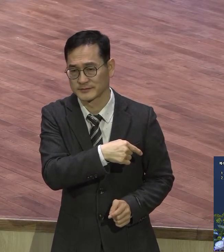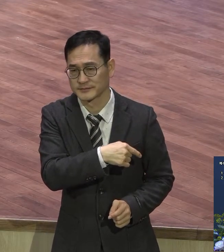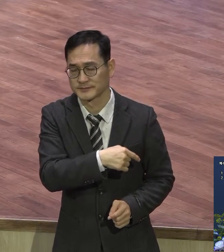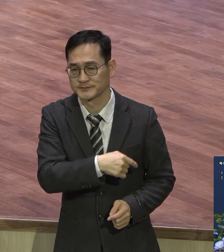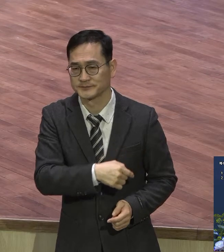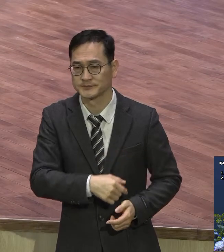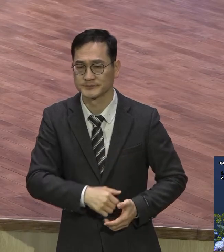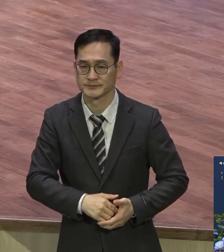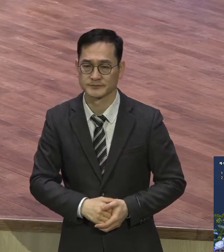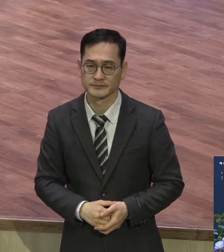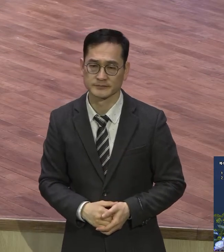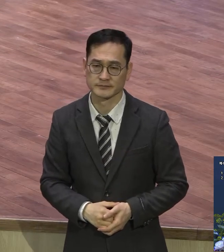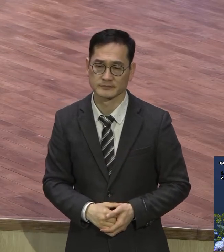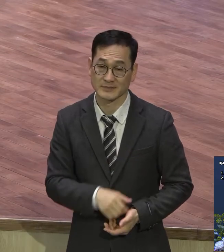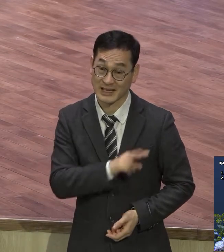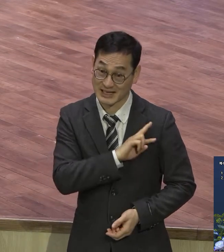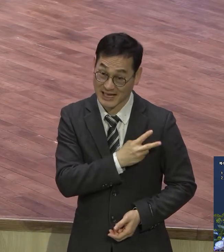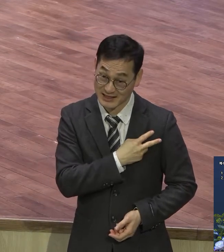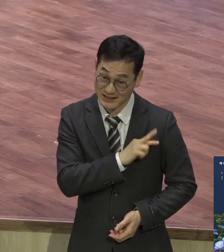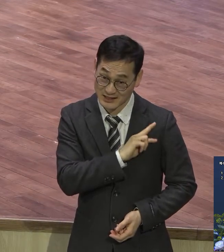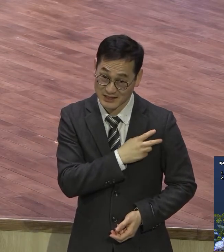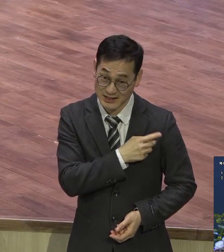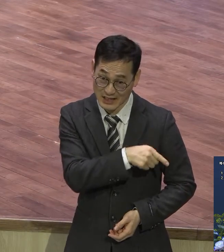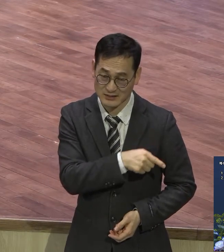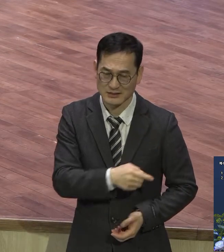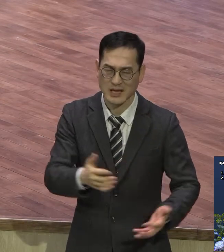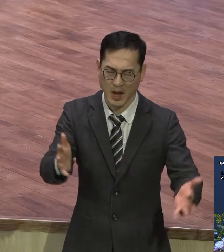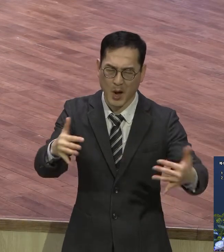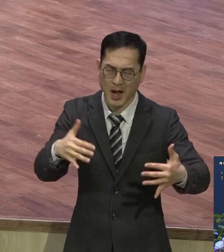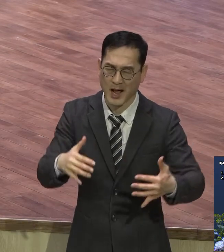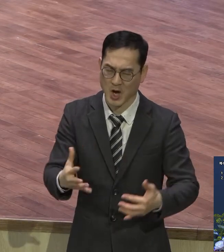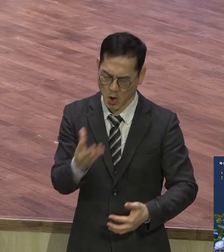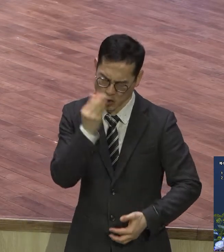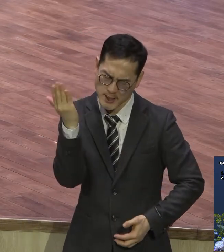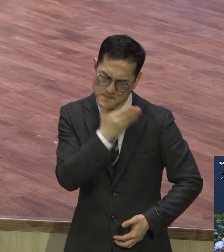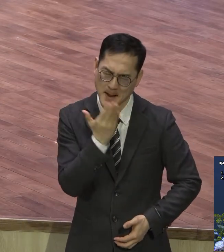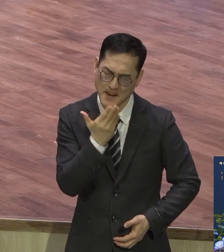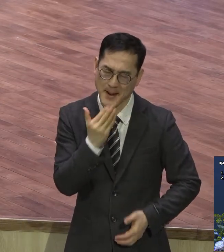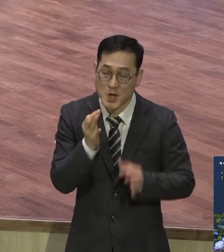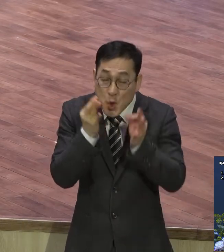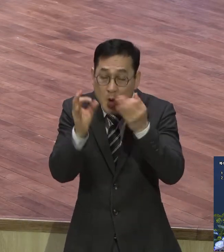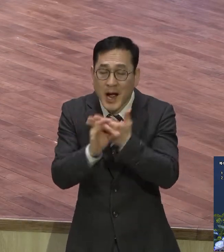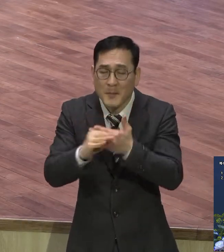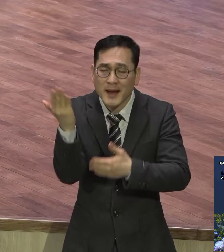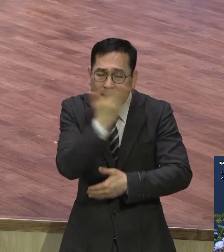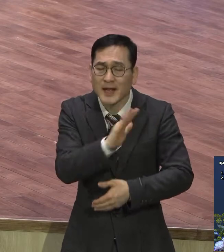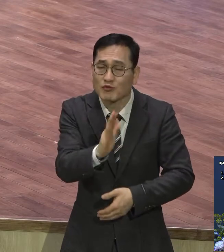그런데 기독교는 달라요 그 어떤 인간의 노력도 헛된 거다